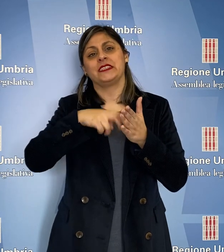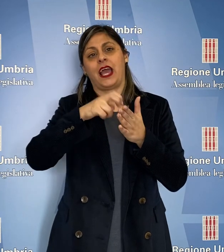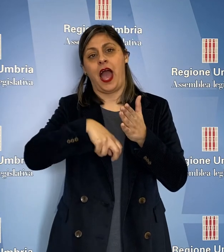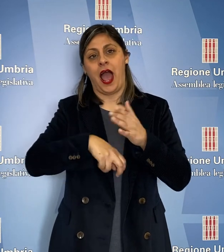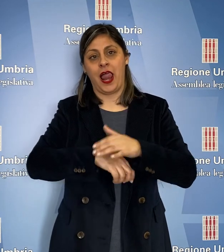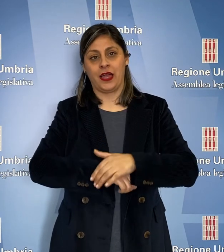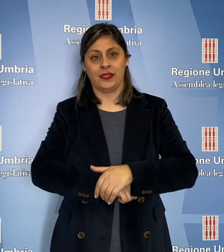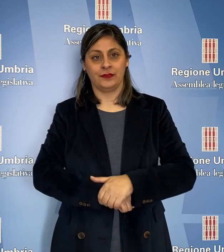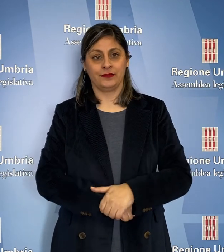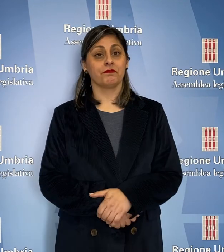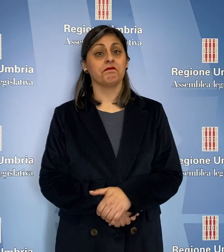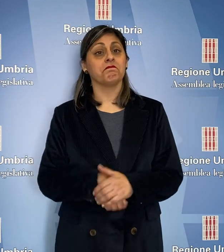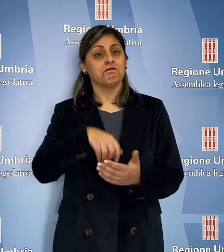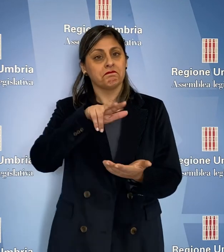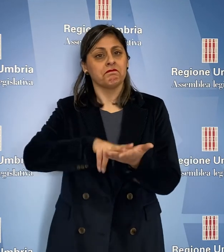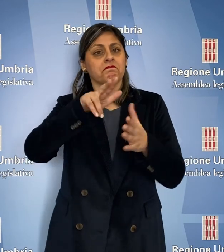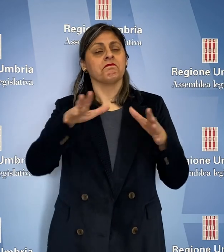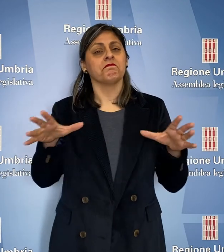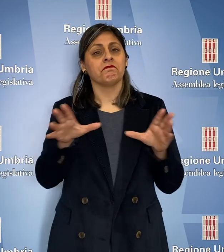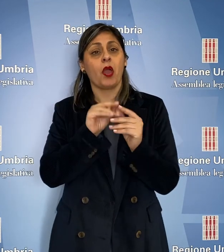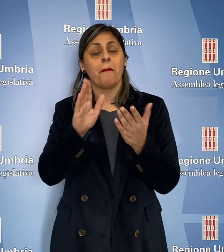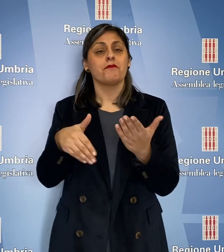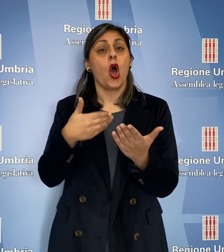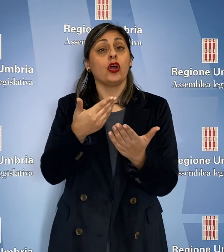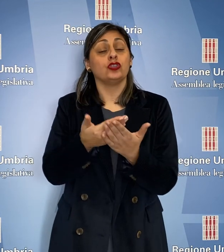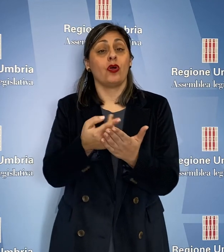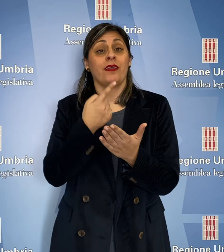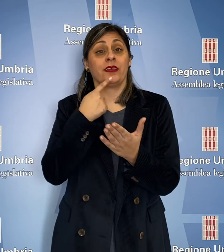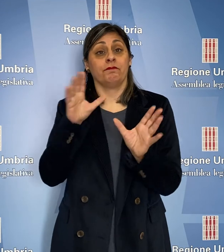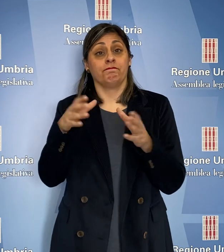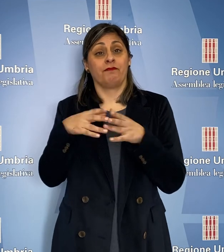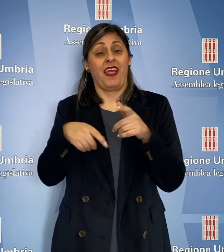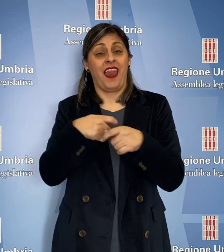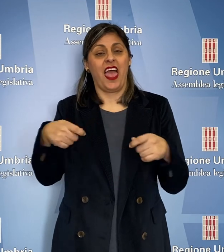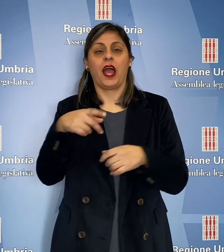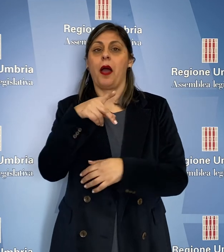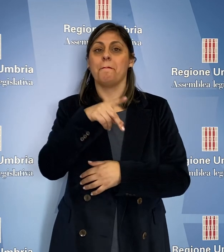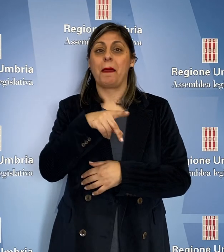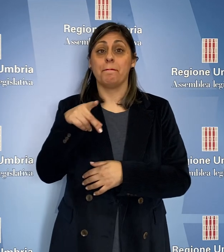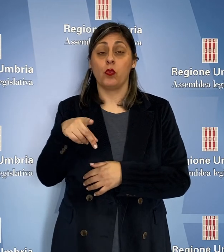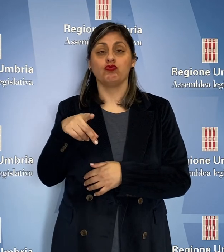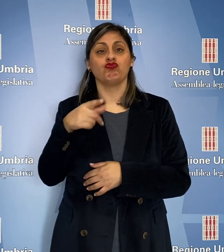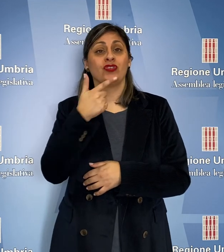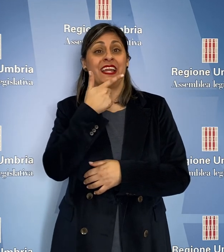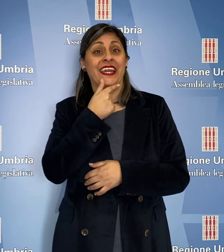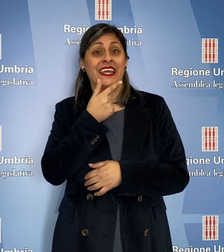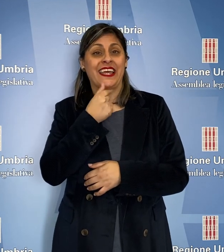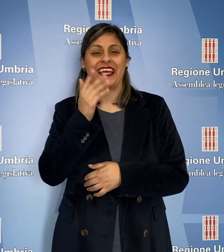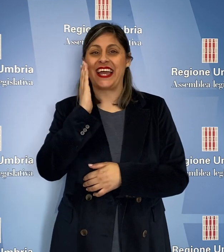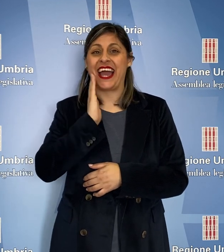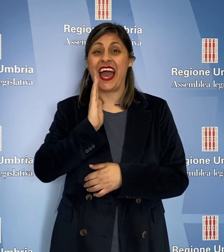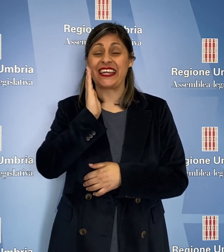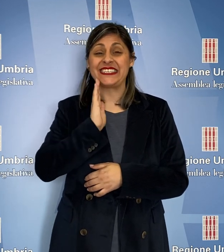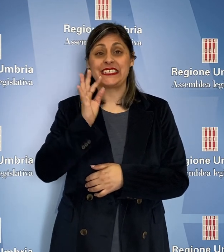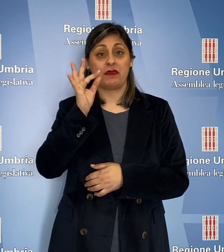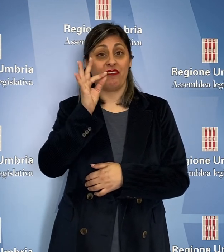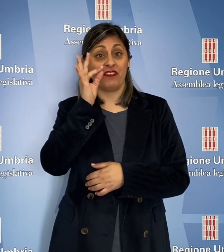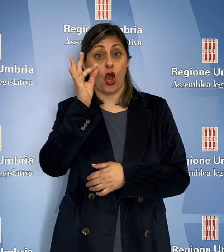fiscale. Approvata all'unanimità la mozione di iniziativa dei consiglieri della Lega, Francesca Peppucci, Daniele Nicchi, Daniele